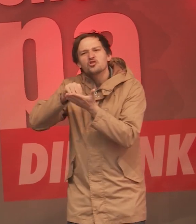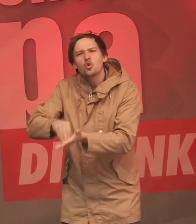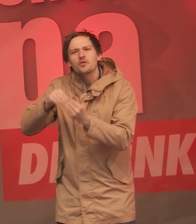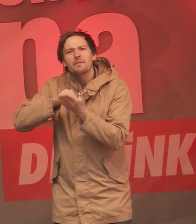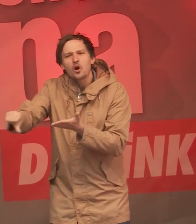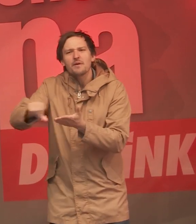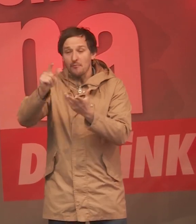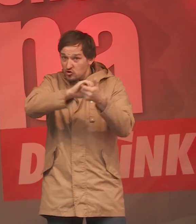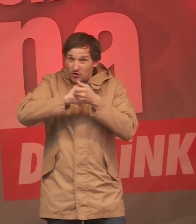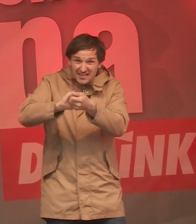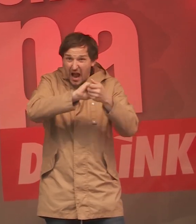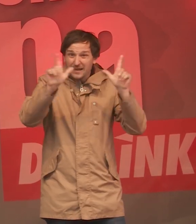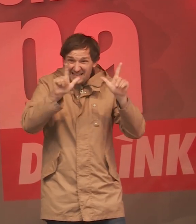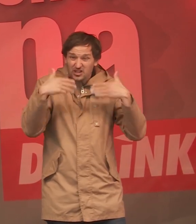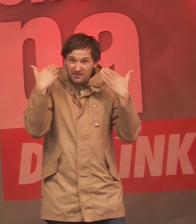sein.